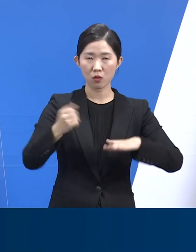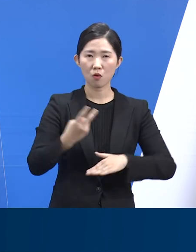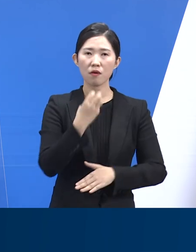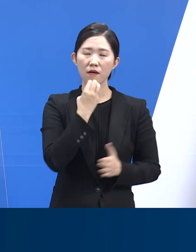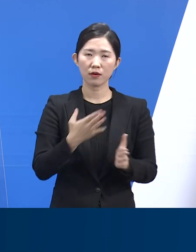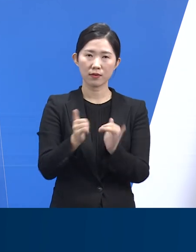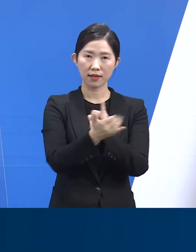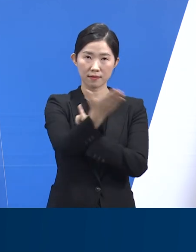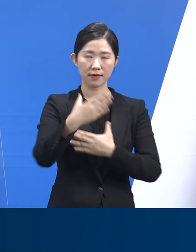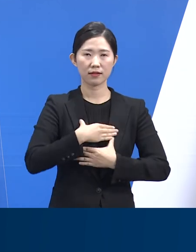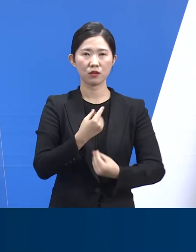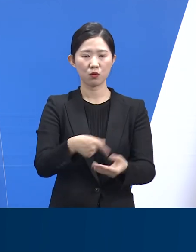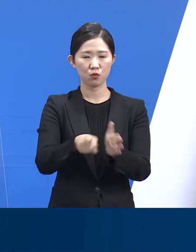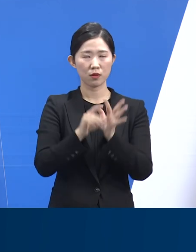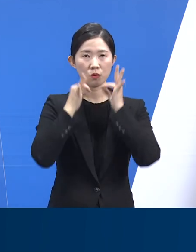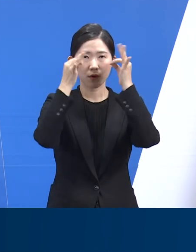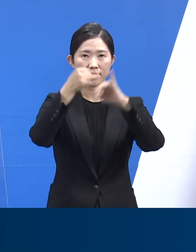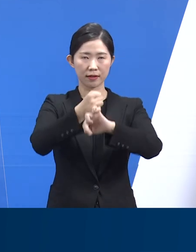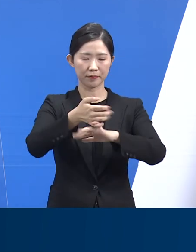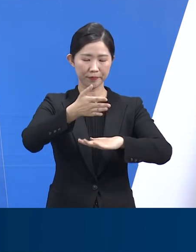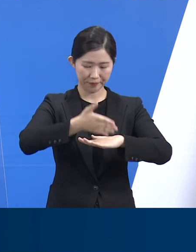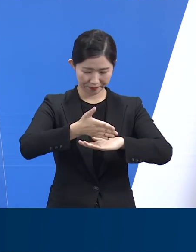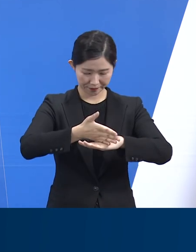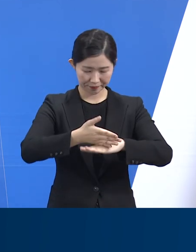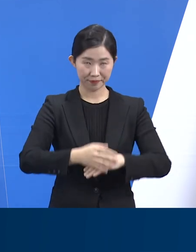안전을 위해 최선을 다하겠습니다. 감사합니다.